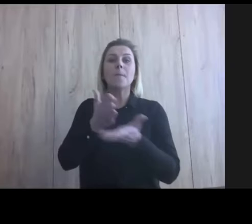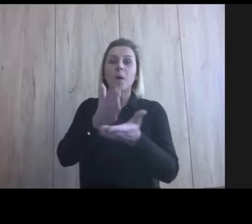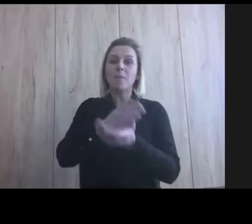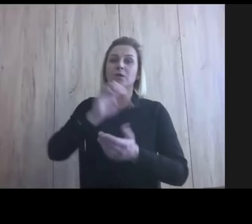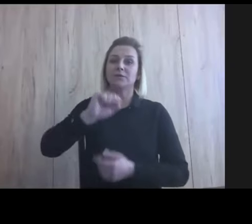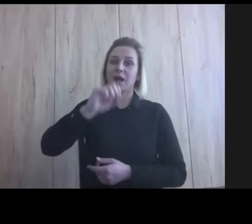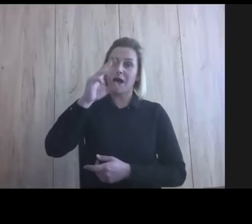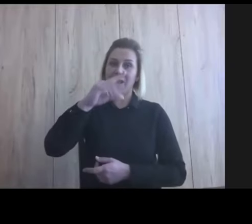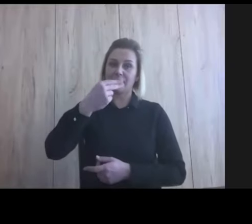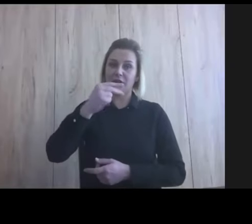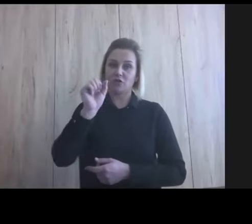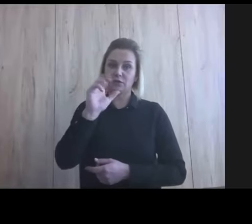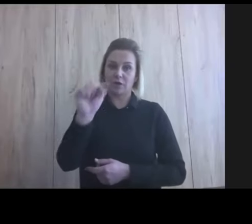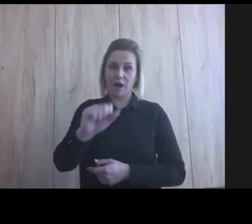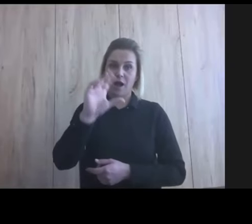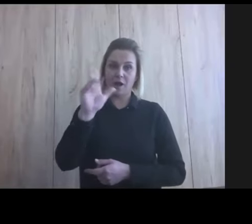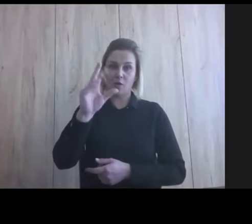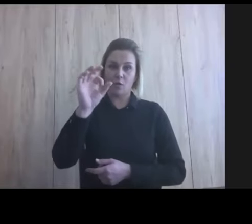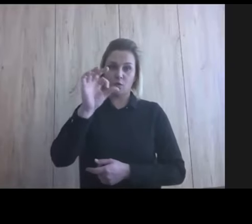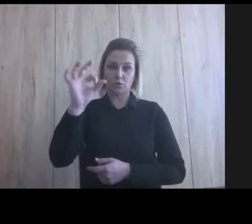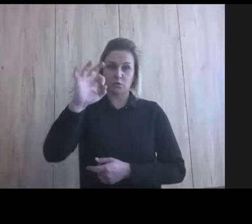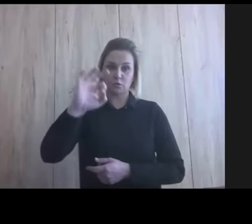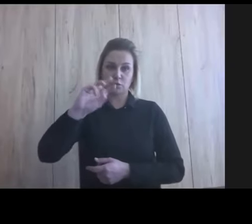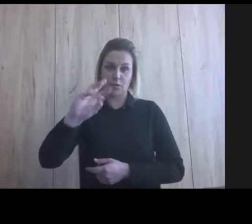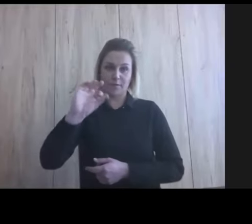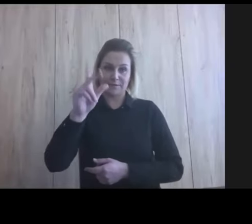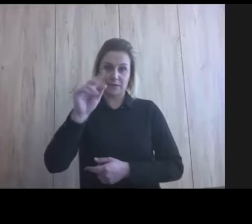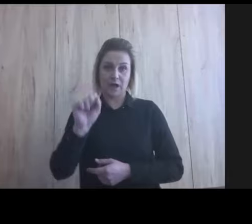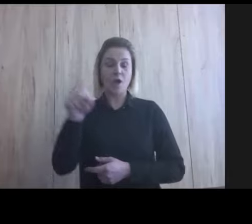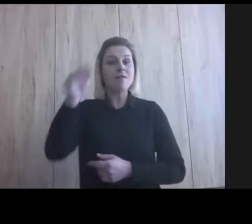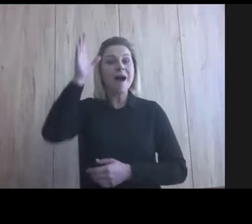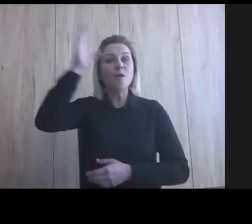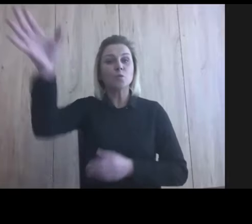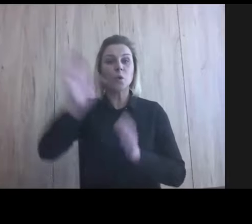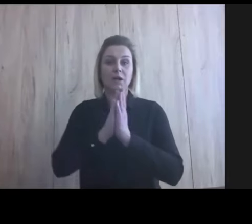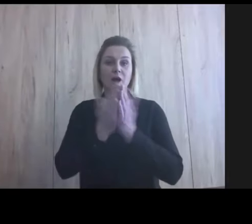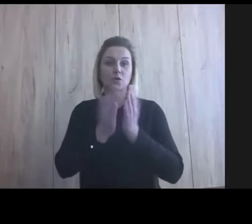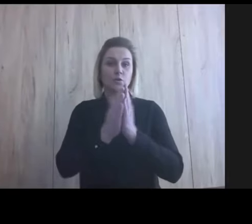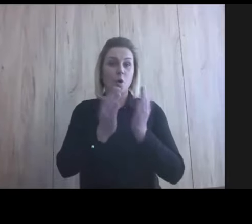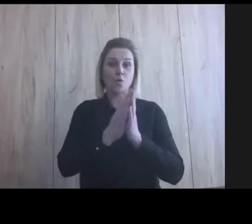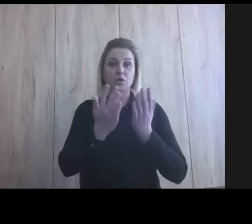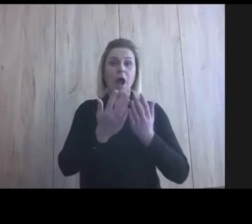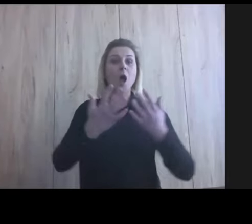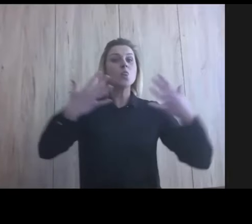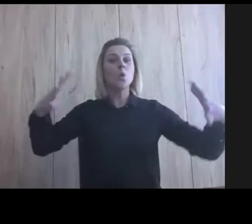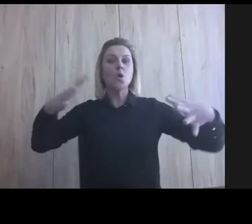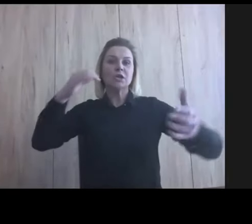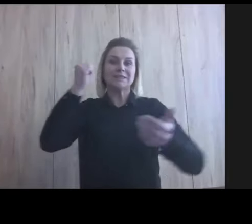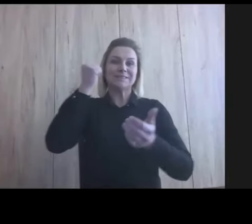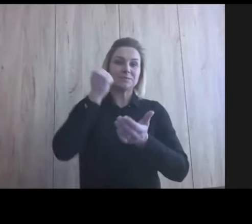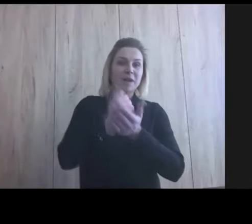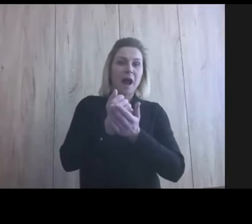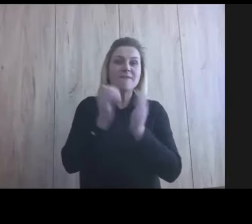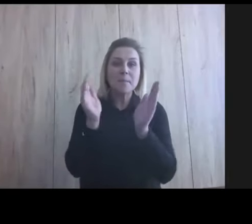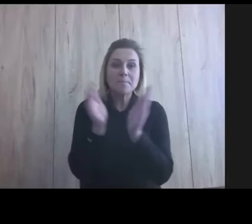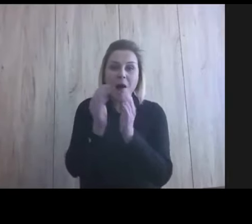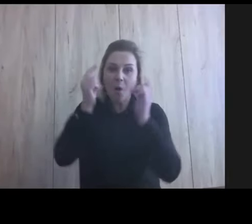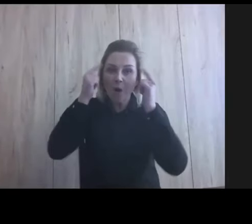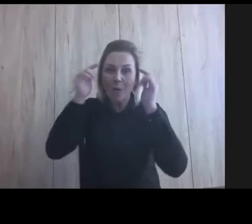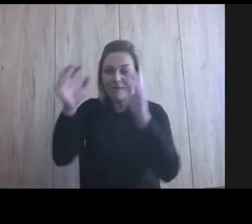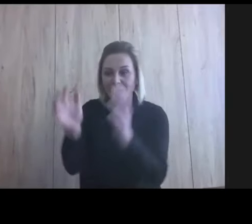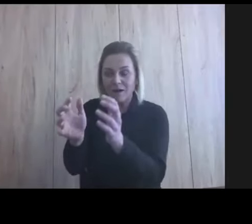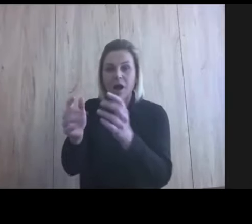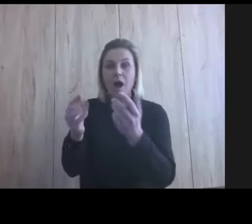Kosowskiej, która jest autorką książki Duże Sprawy w Małych Głowach i ona pokazała nam,